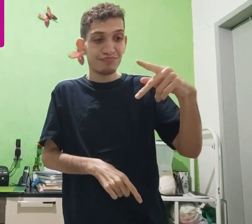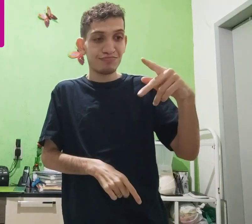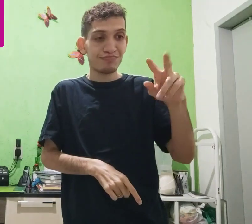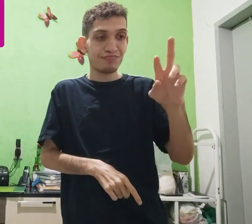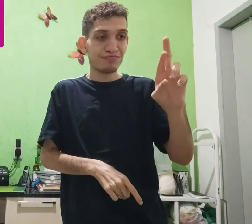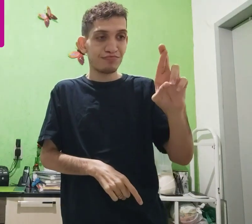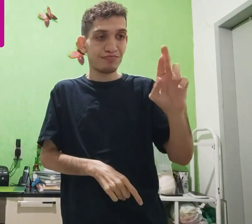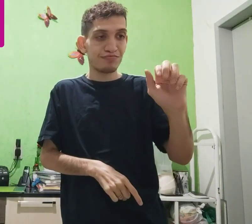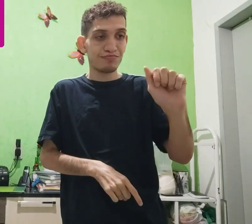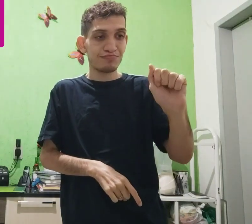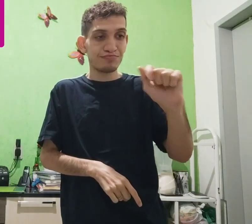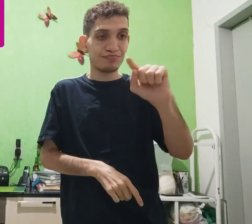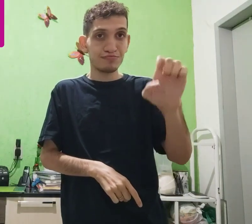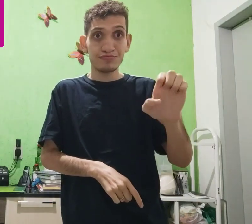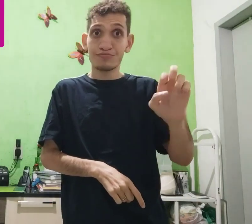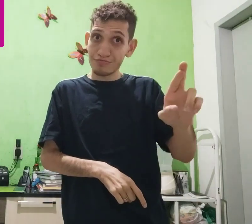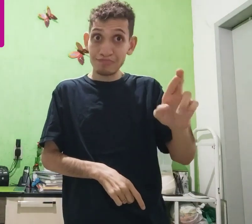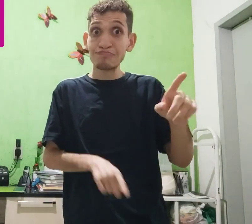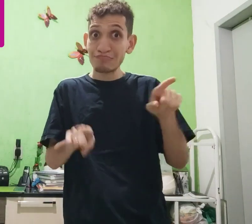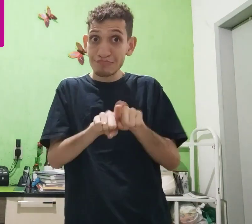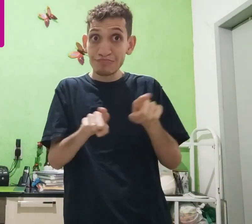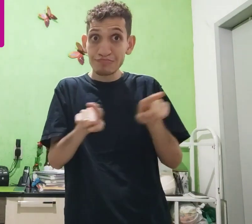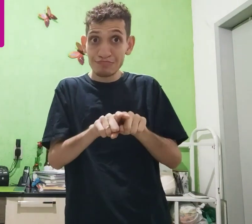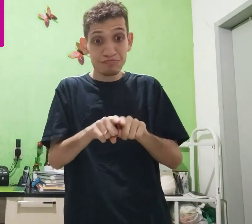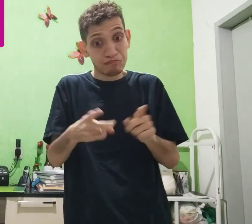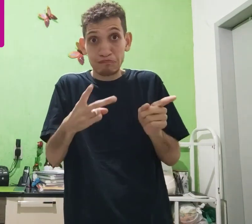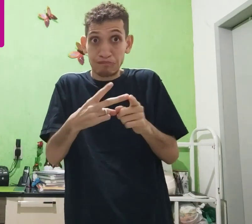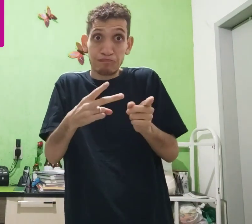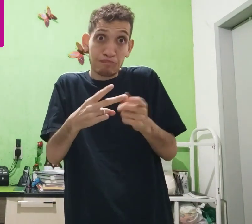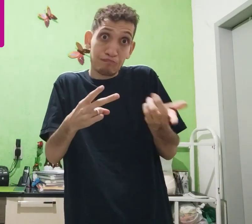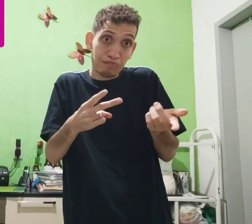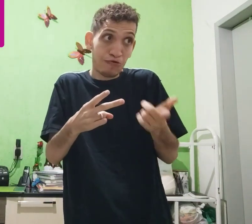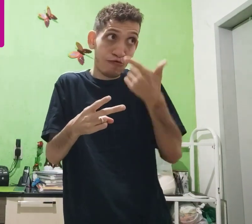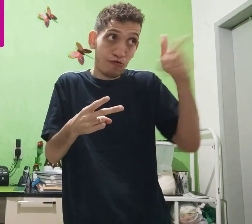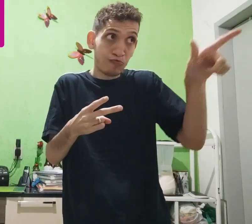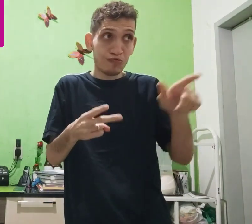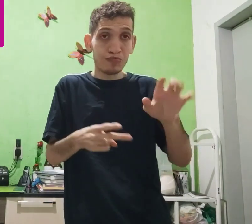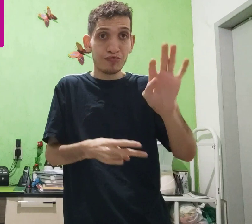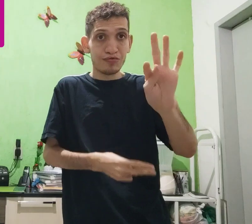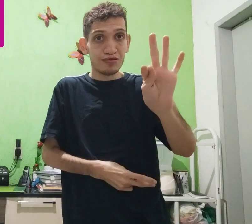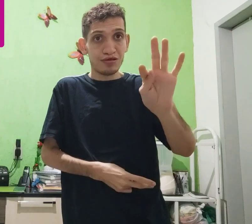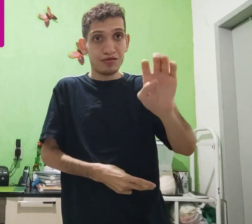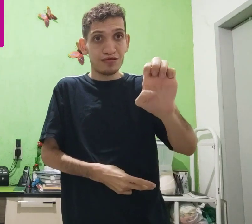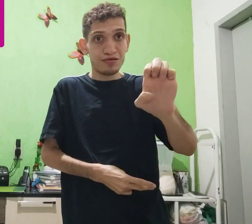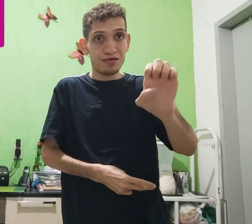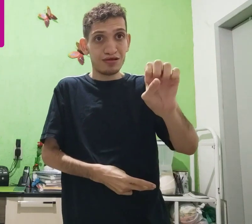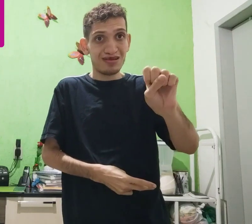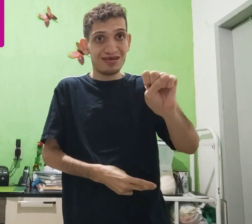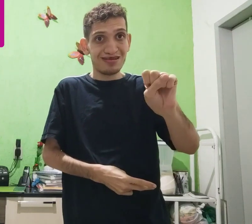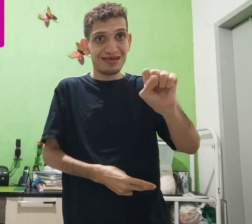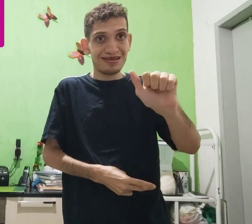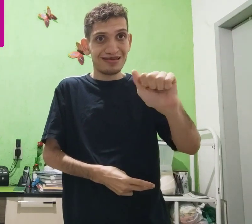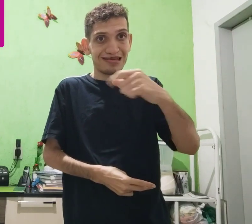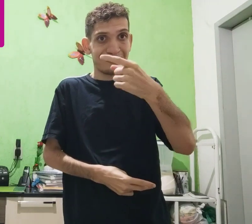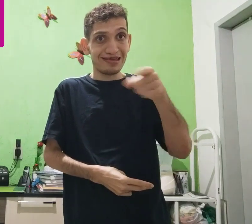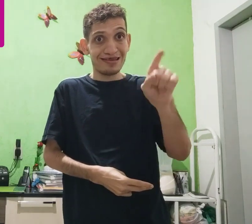é a palavra prazer, também. E também, uma outra palavra, tesão.